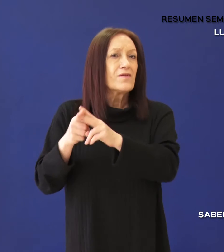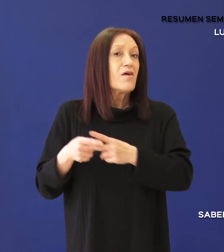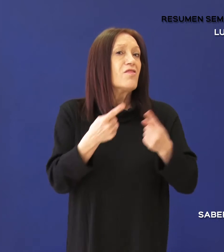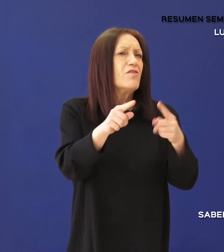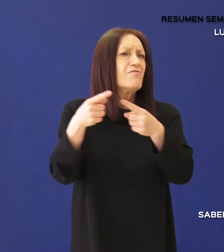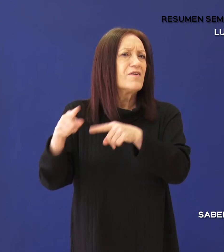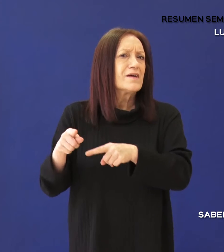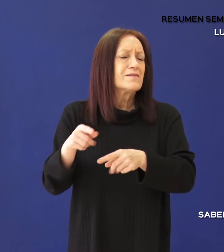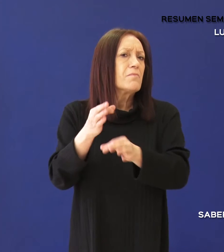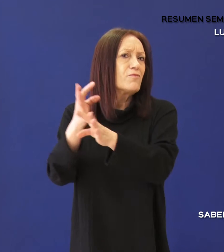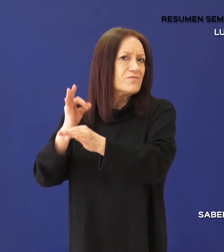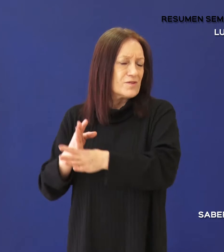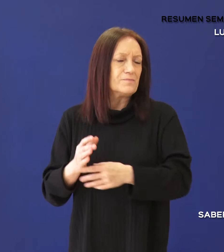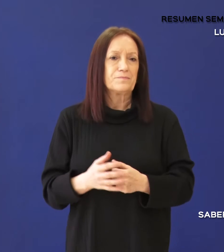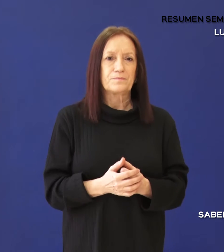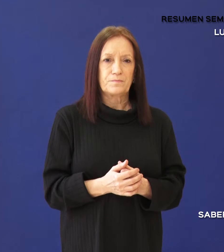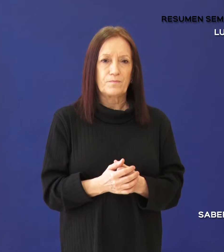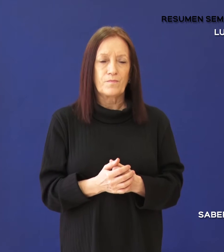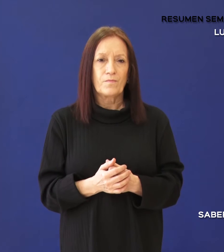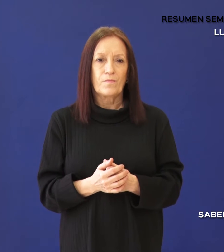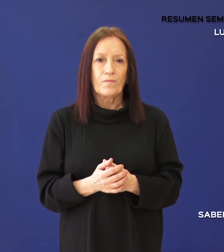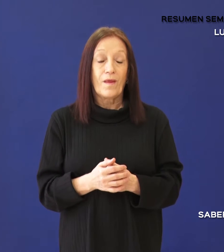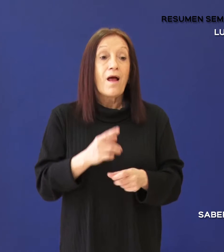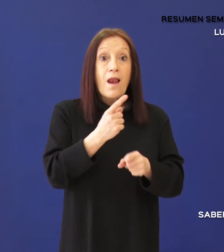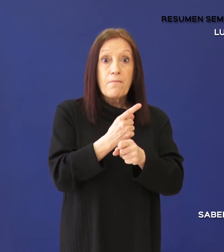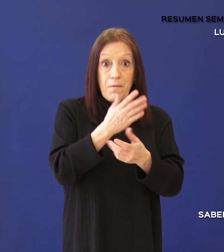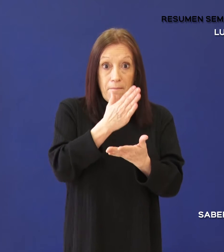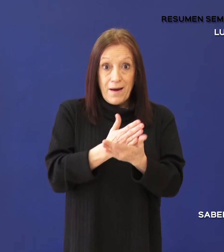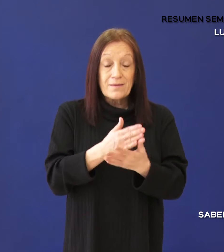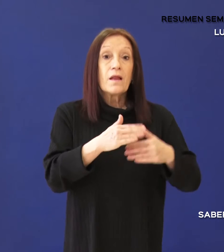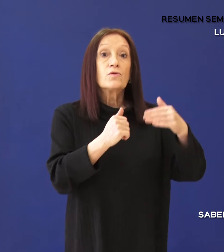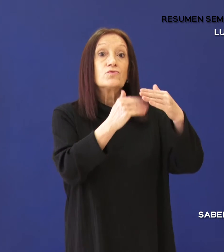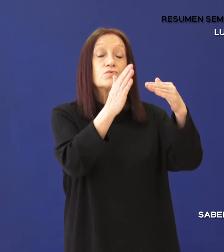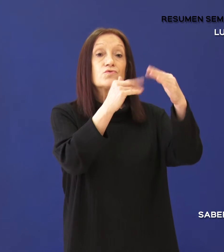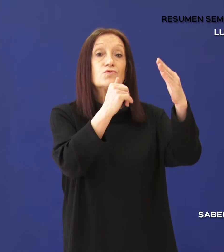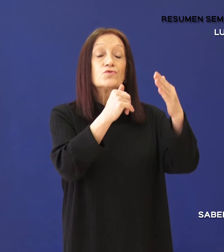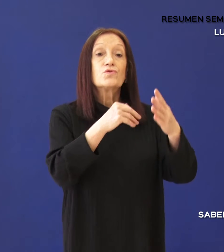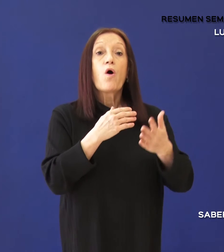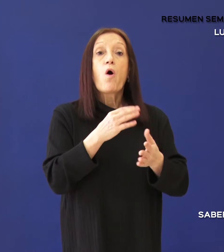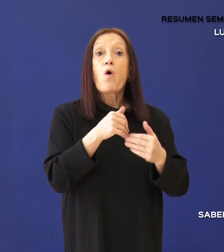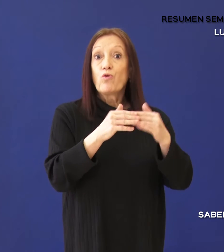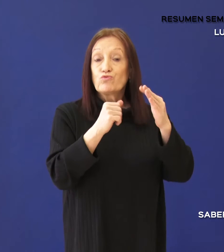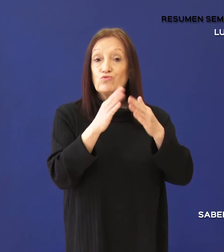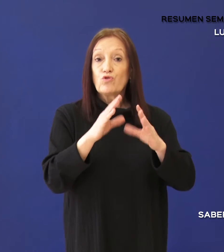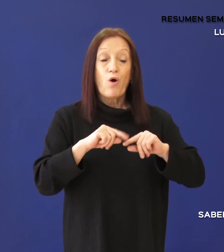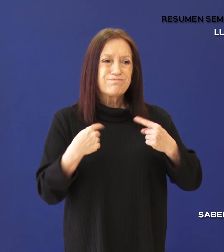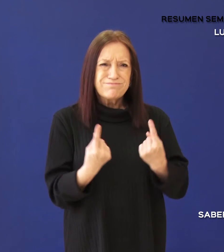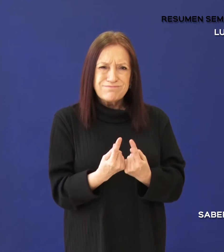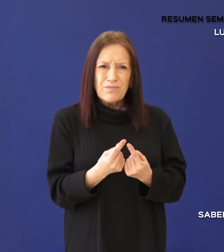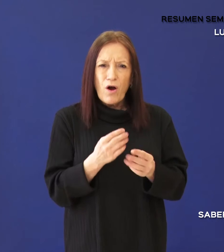dictado de distintas tecnicaturas. En la primera etapa de la obra se construyó el bloque pedagógico que consta de